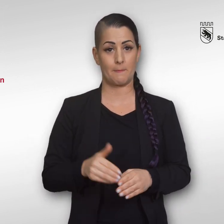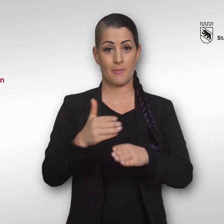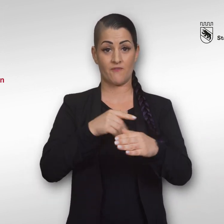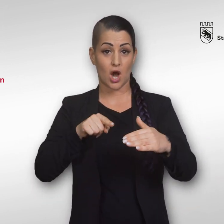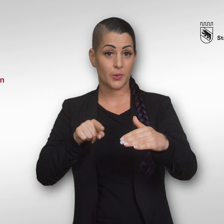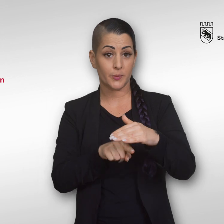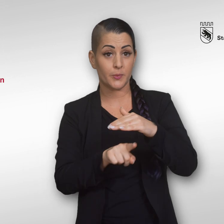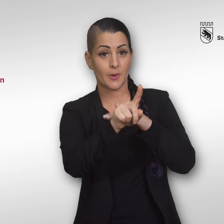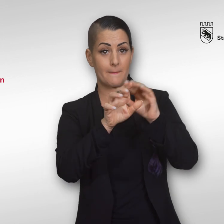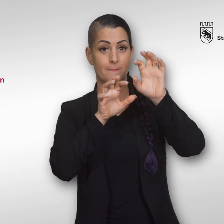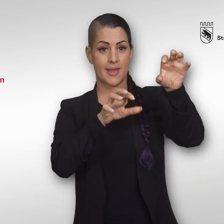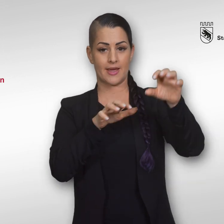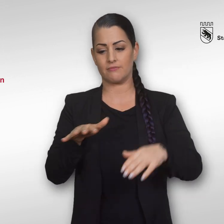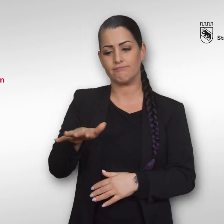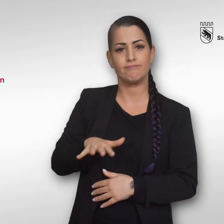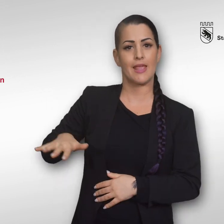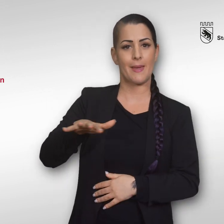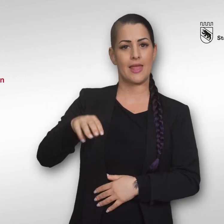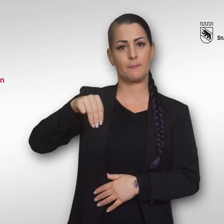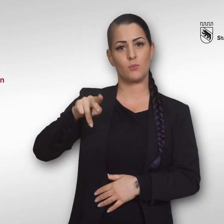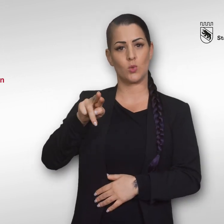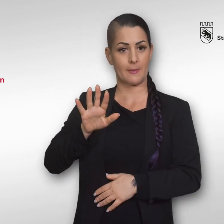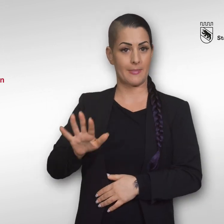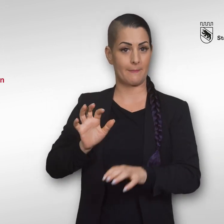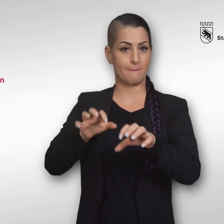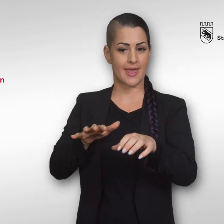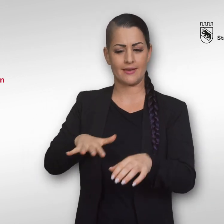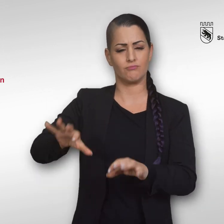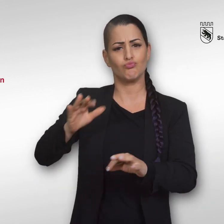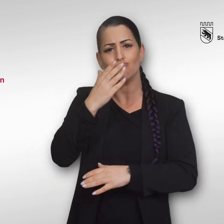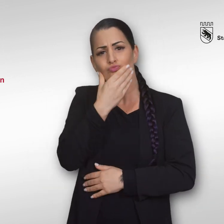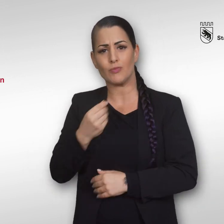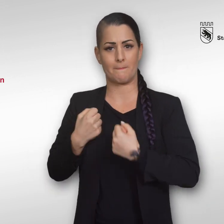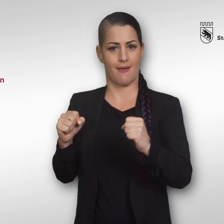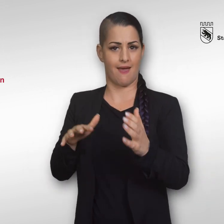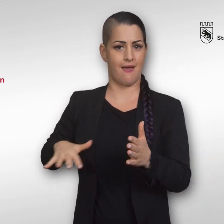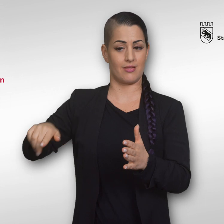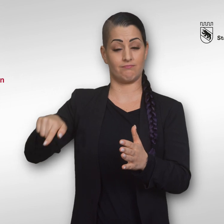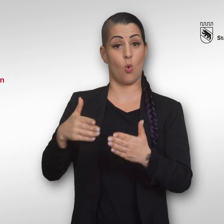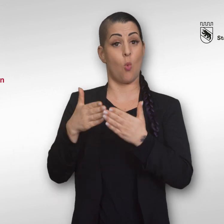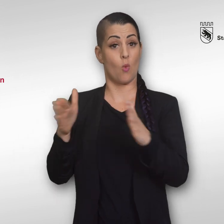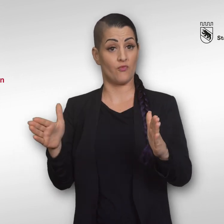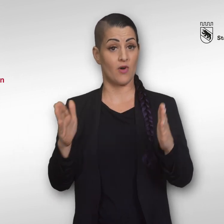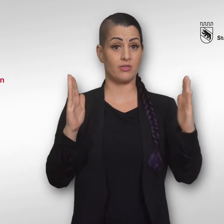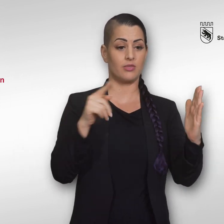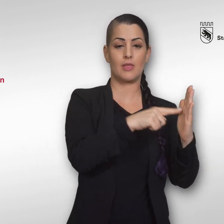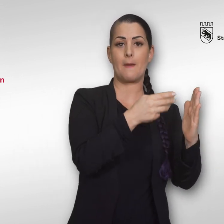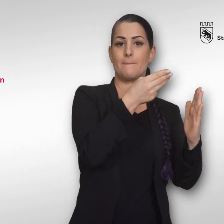Gleich vor den Toren von Bern wartet die Gemeinde Muri bei Bern von Mai bis September mit einem schmucken Bad auf.